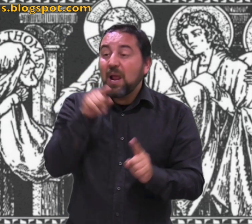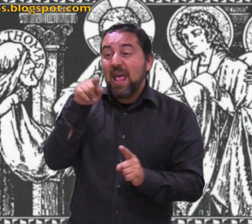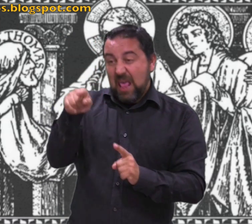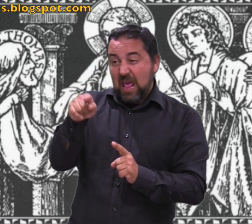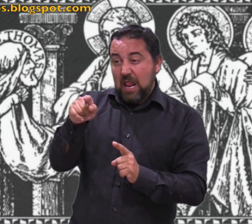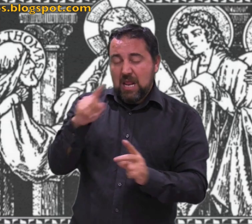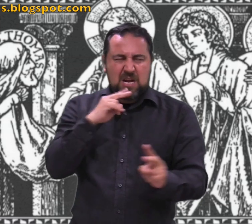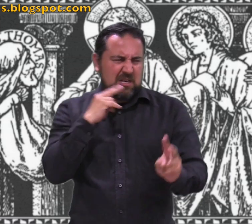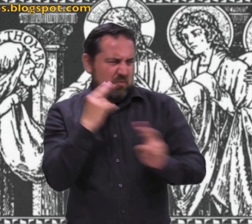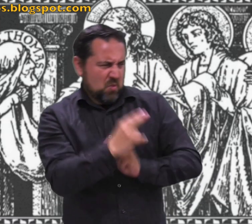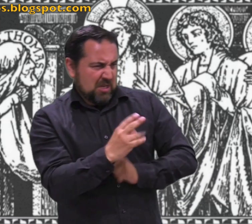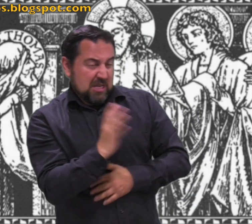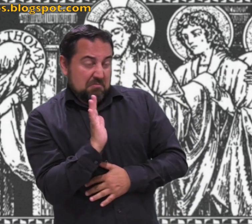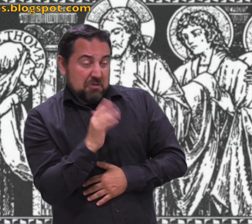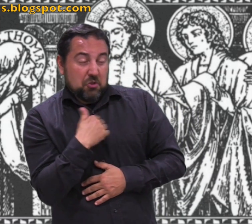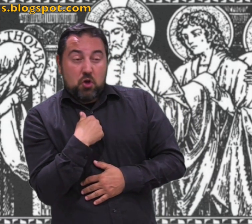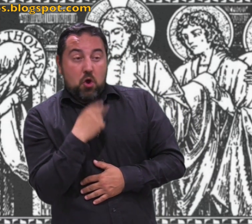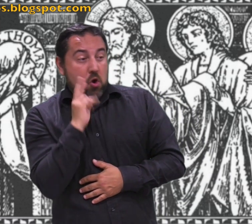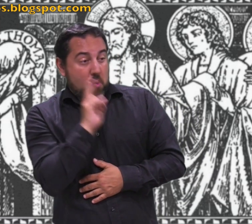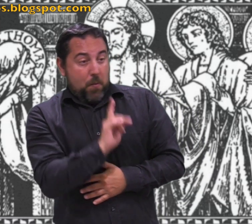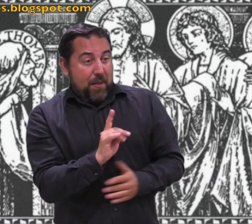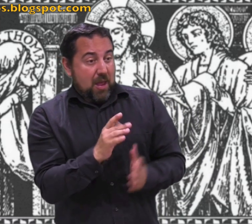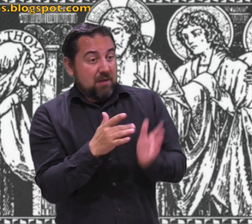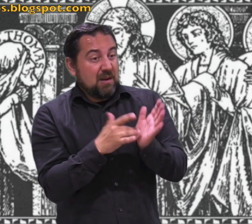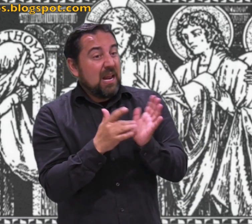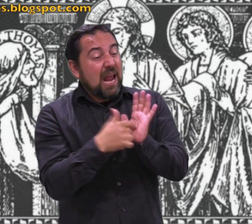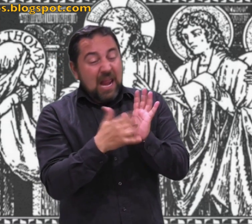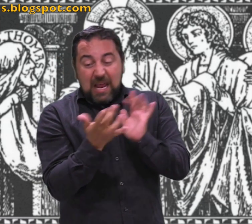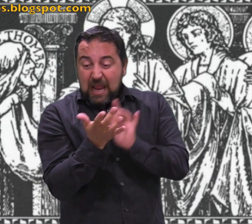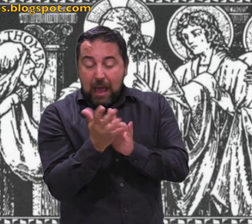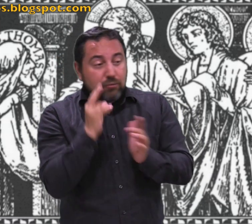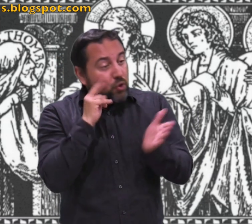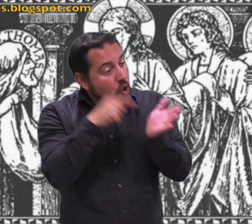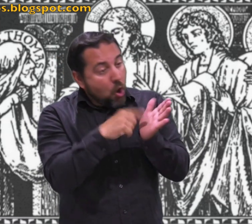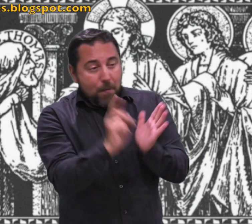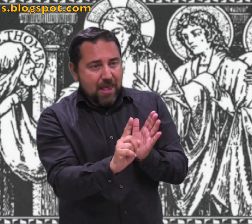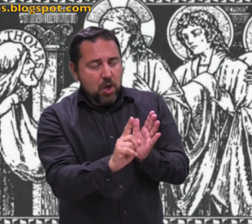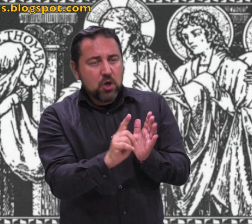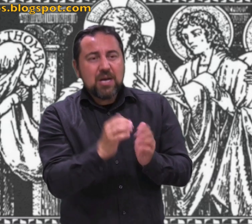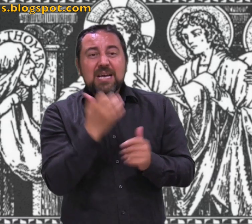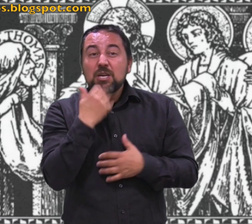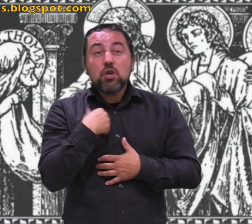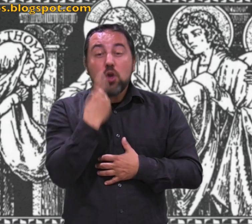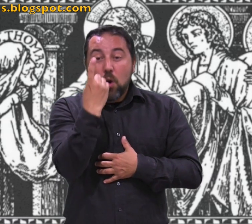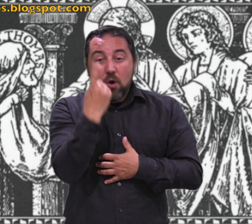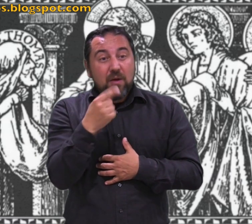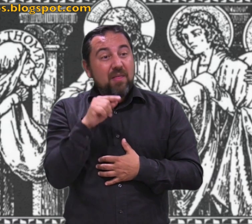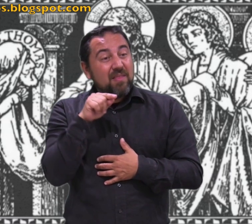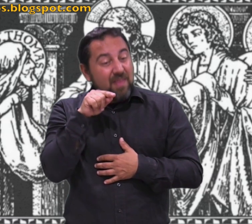pero a él les contestó, si no veo en sus manos la señal de los clavos,